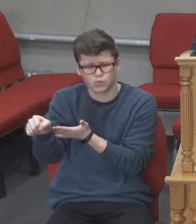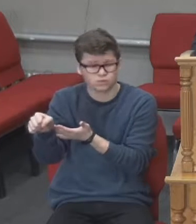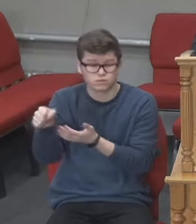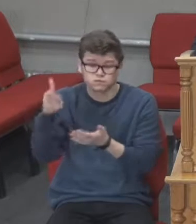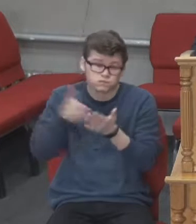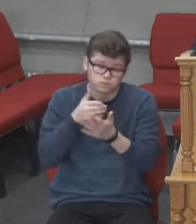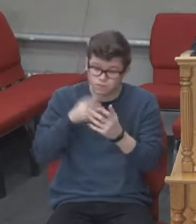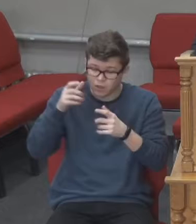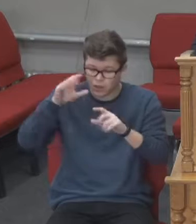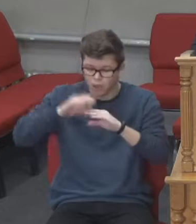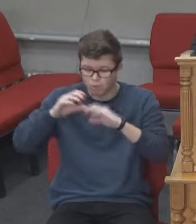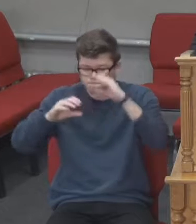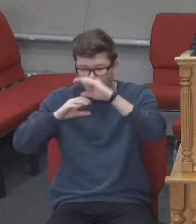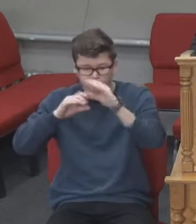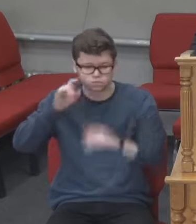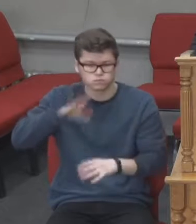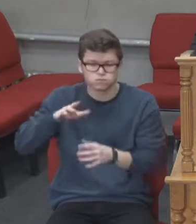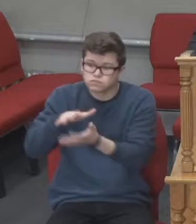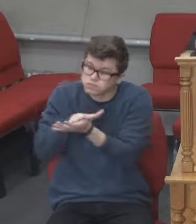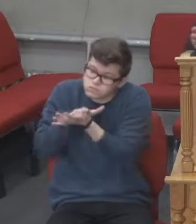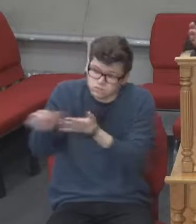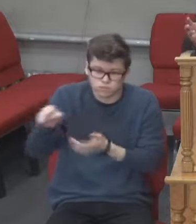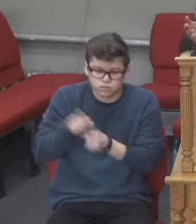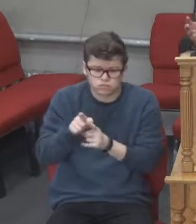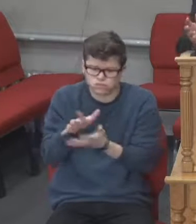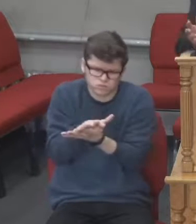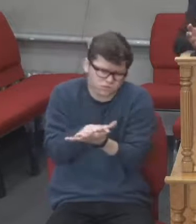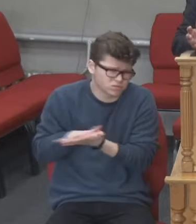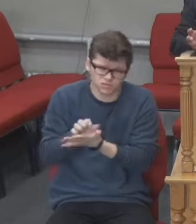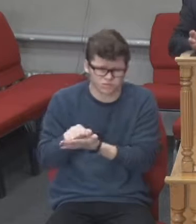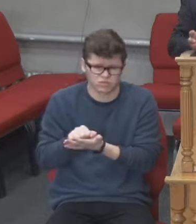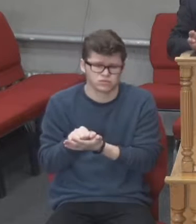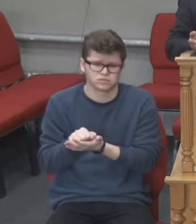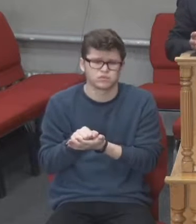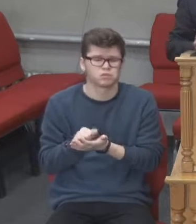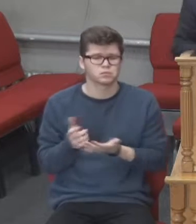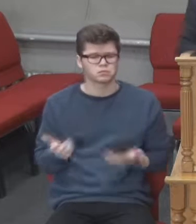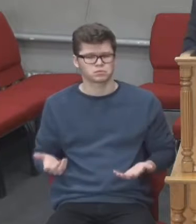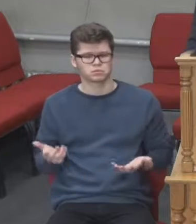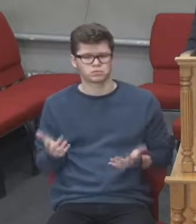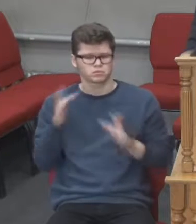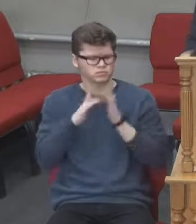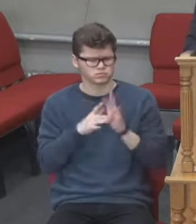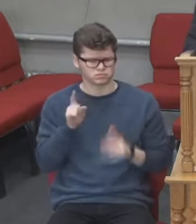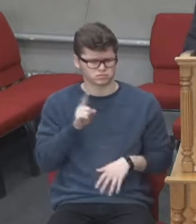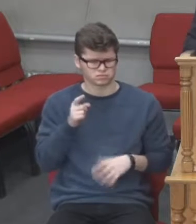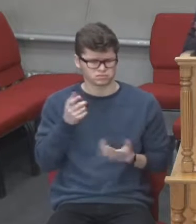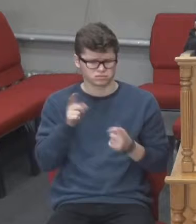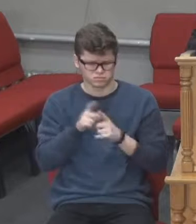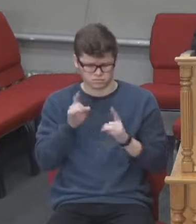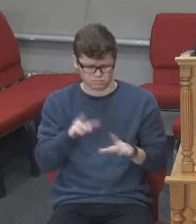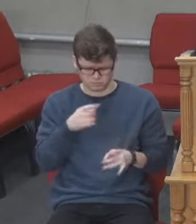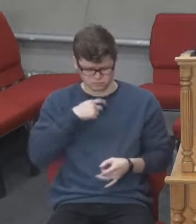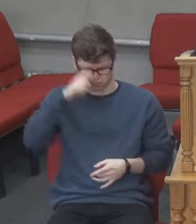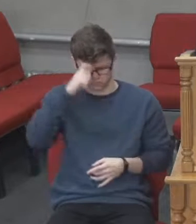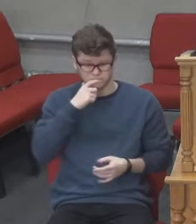який не зруйнується. О, а що таке, каже наш учитель? Зруйнування храму. Та